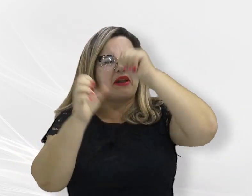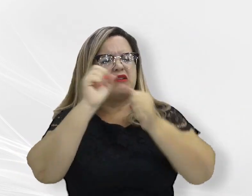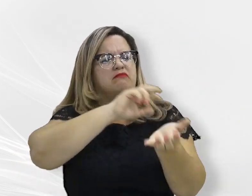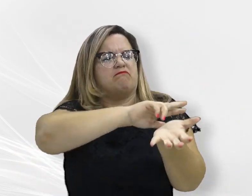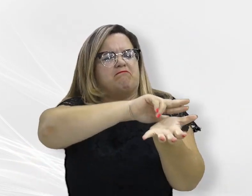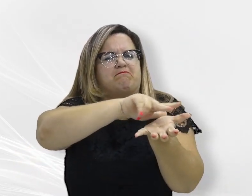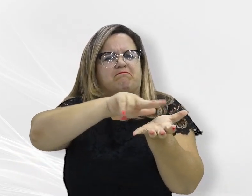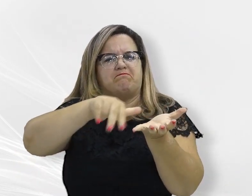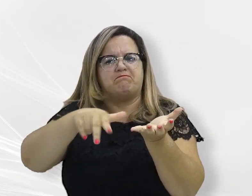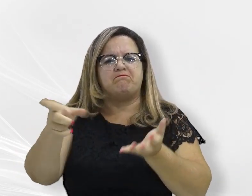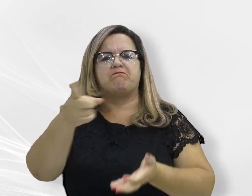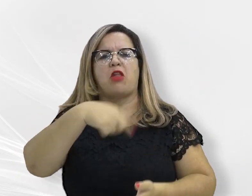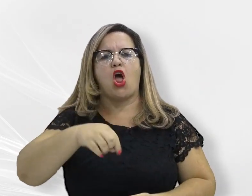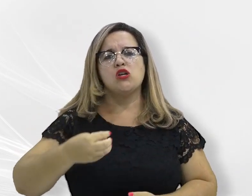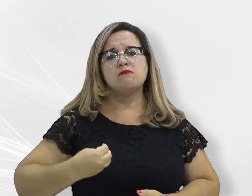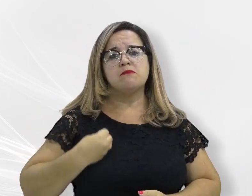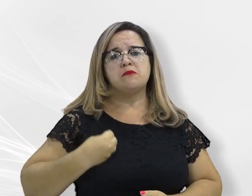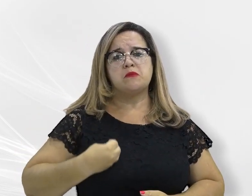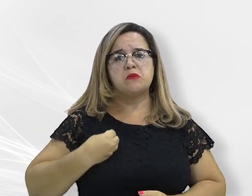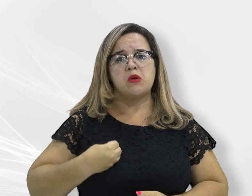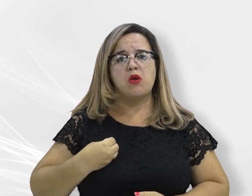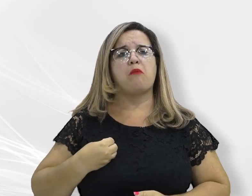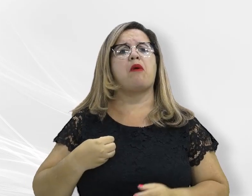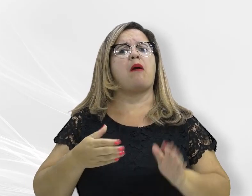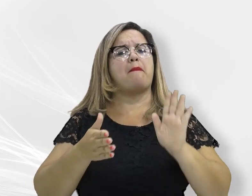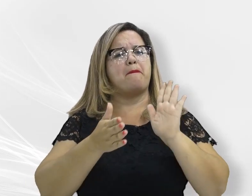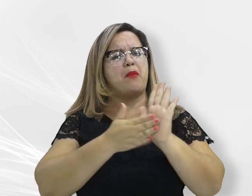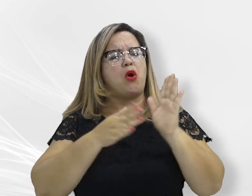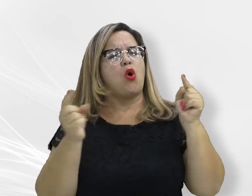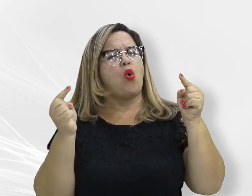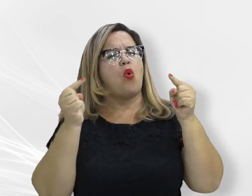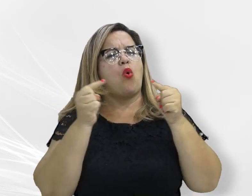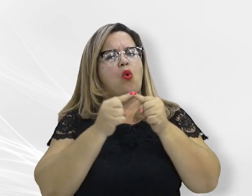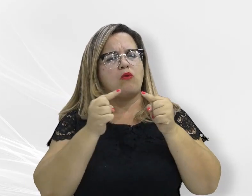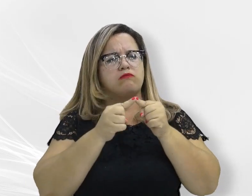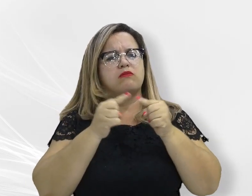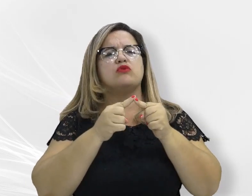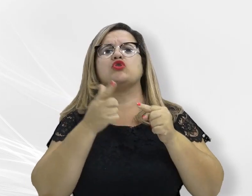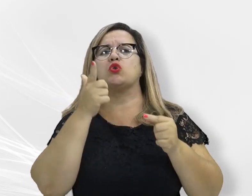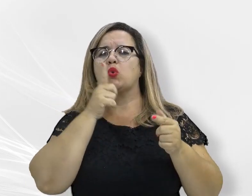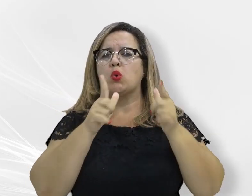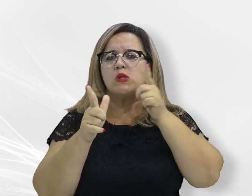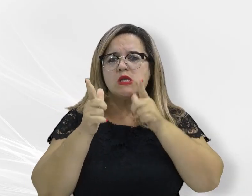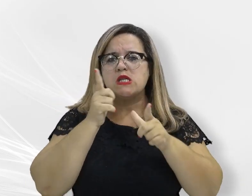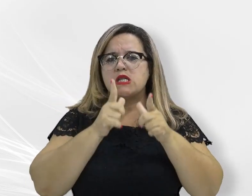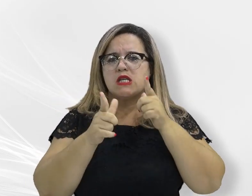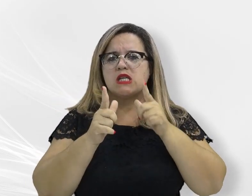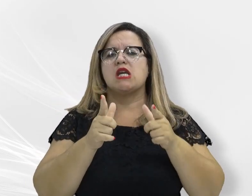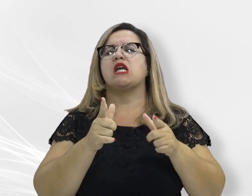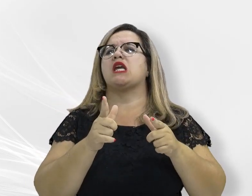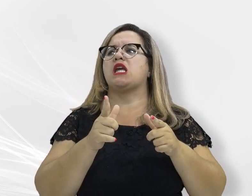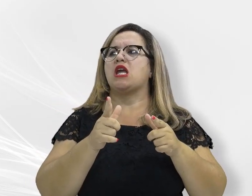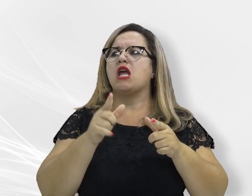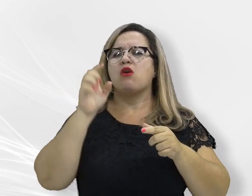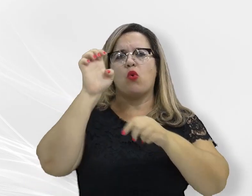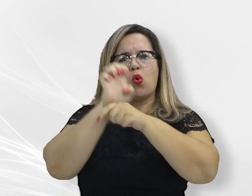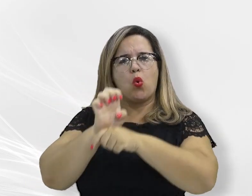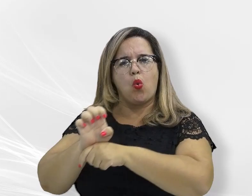presentes aqui para continuar nesse propósito de atuarmos para buscar a recuperação de ativos de responsabilidade do estado e que vão